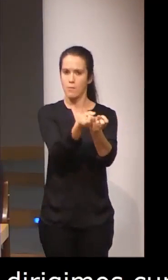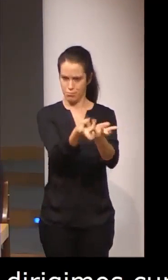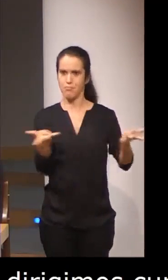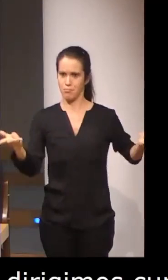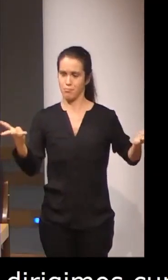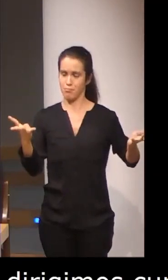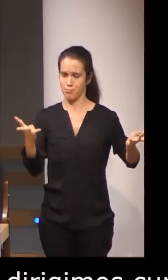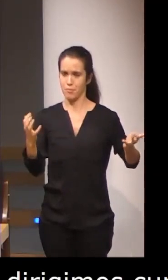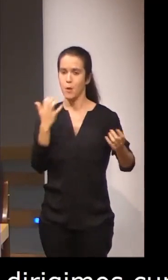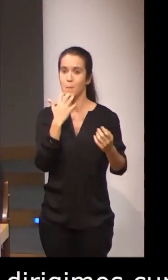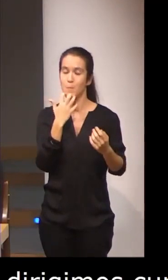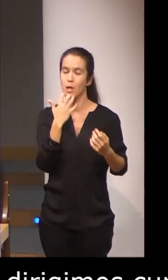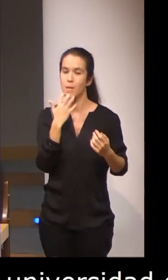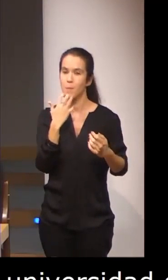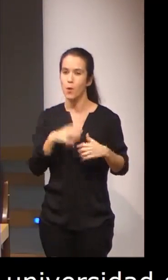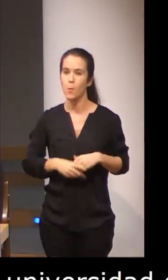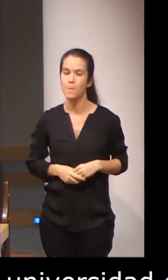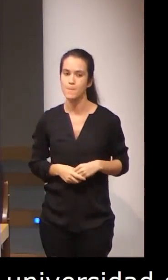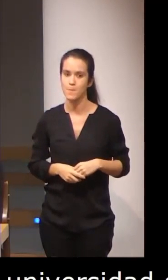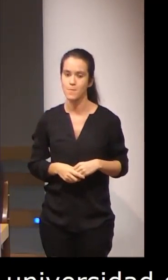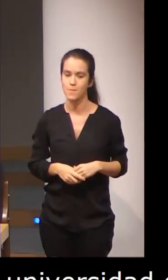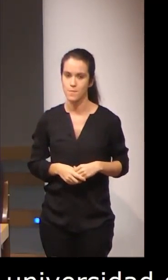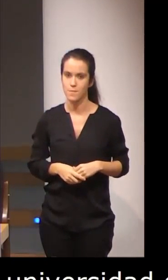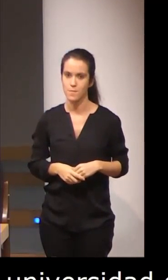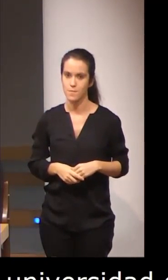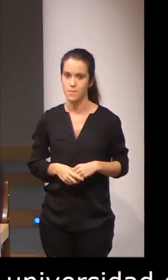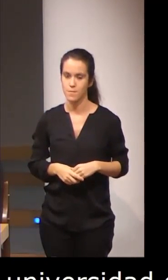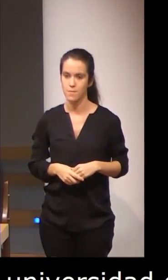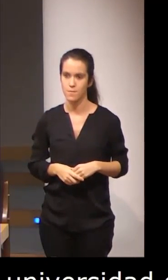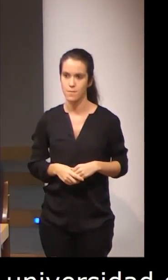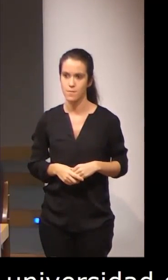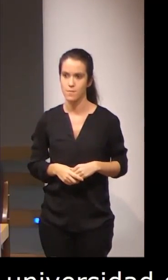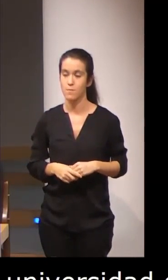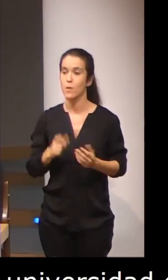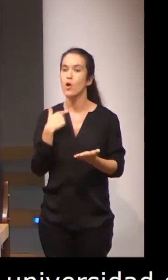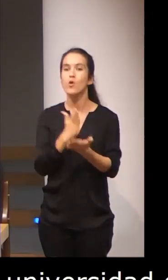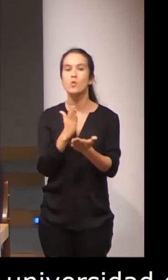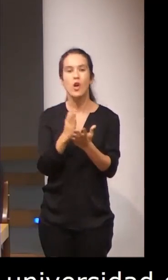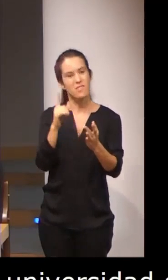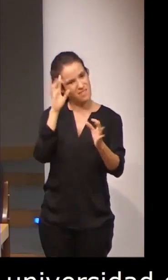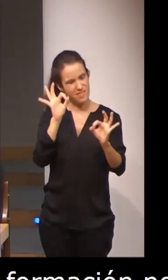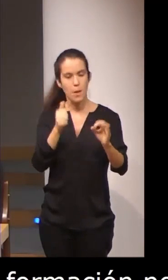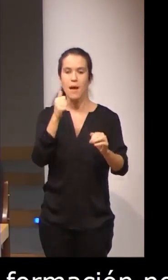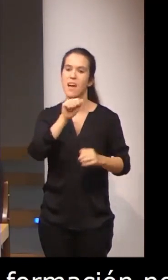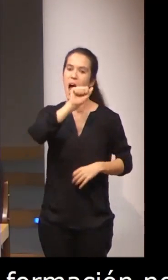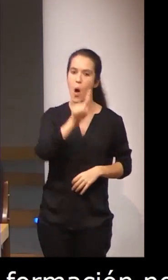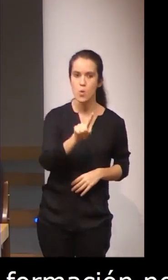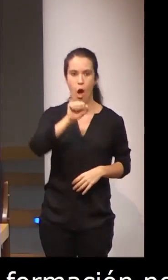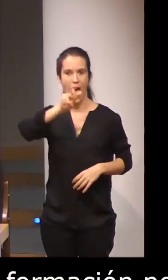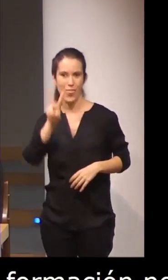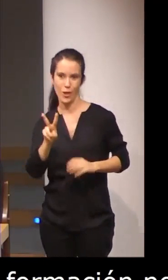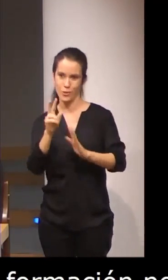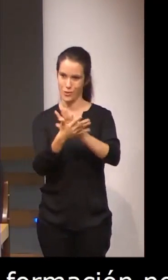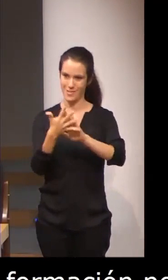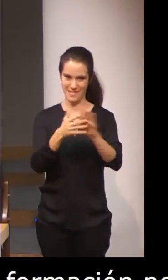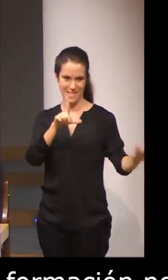Concretamente, dirigimos cursos que tienen que ver con el nivel A1 y el nivel A2 de la lengua de signos españolas. Si bien es